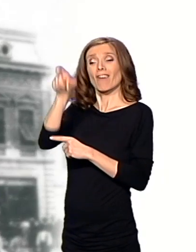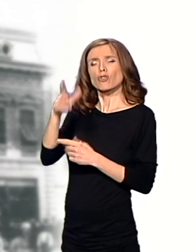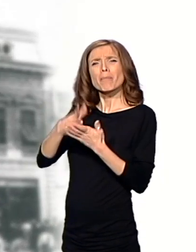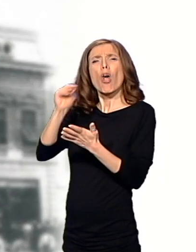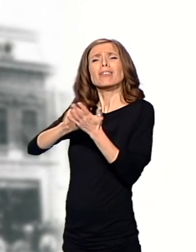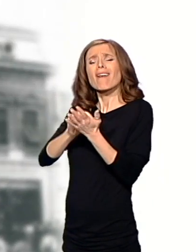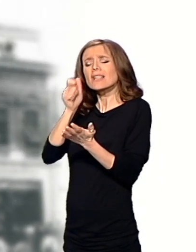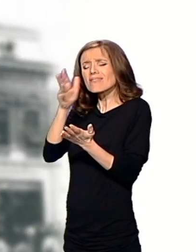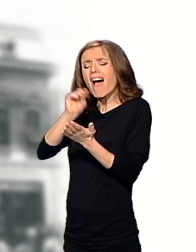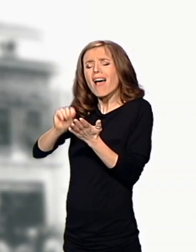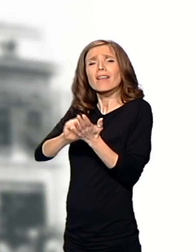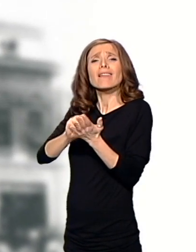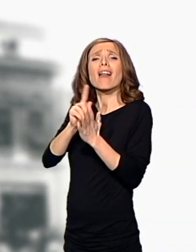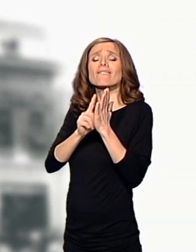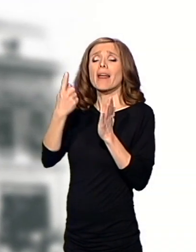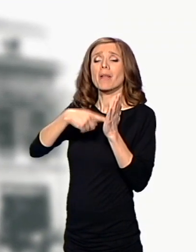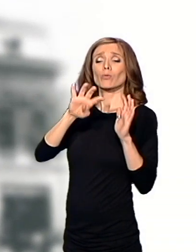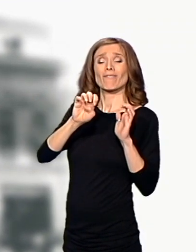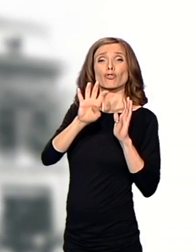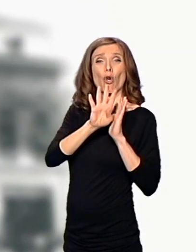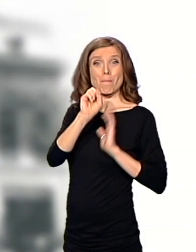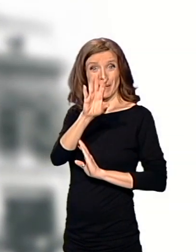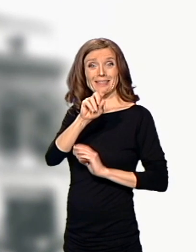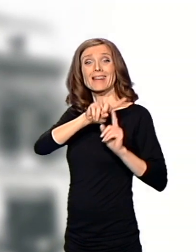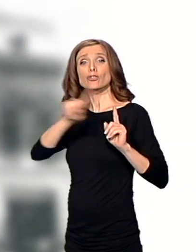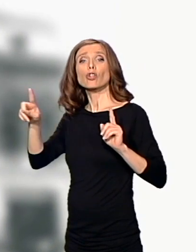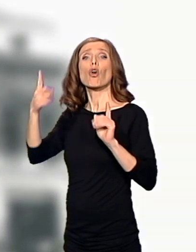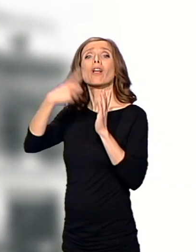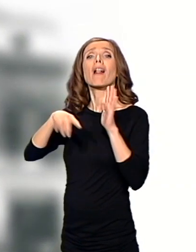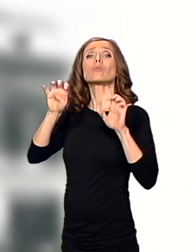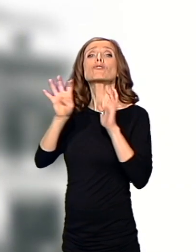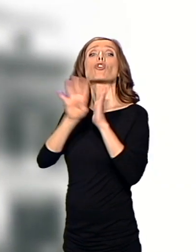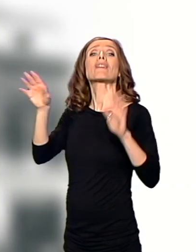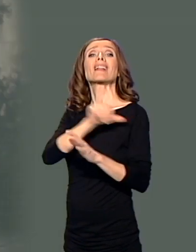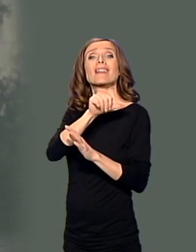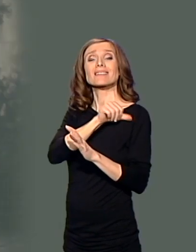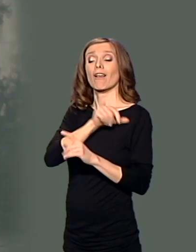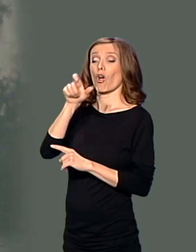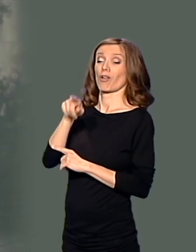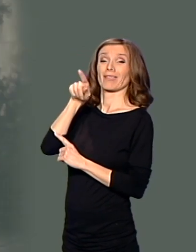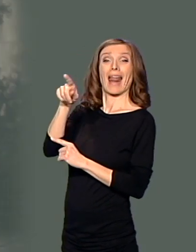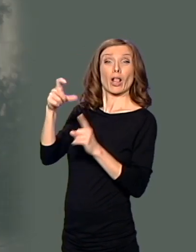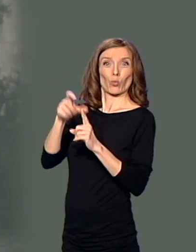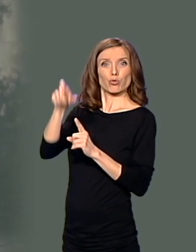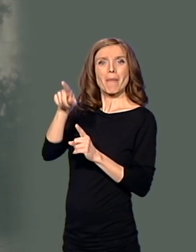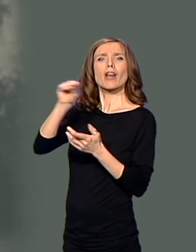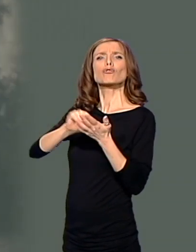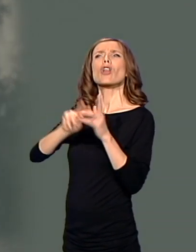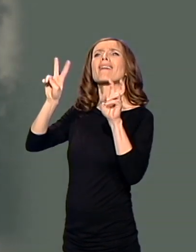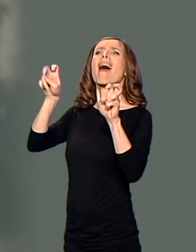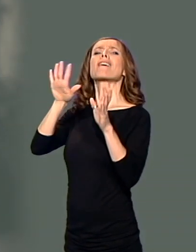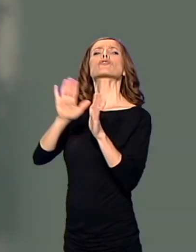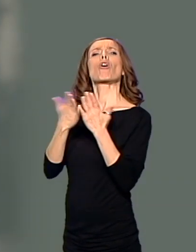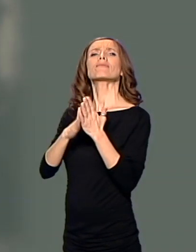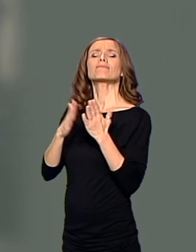1915. do 1919. godine. Sam Dušmanić naslovio ih je imenom Robstvo i Sloboda,